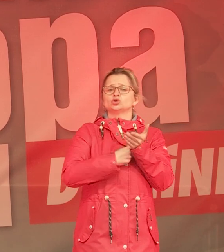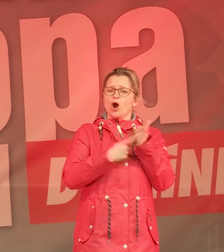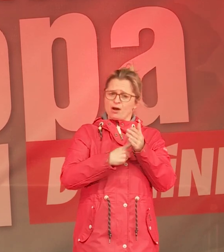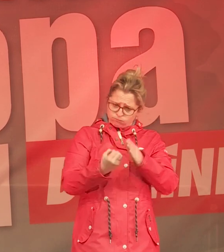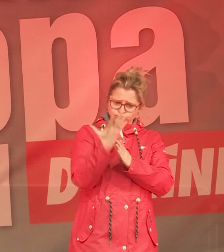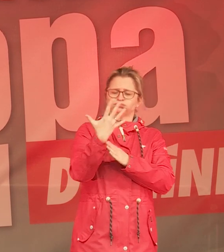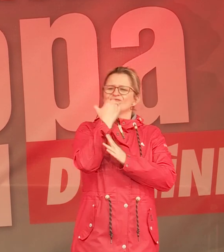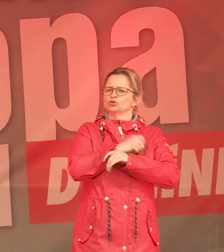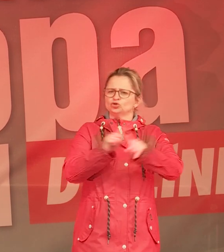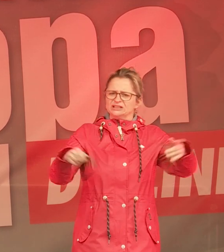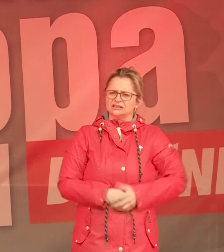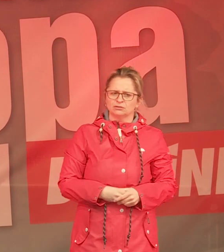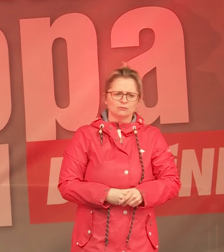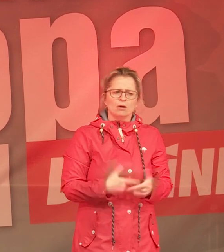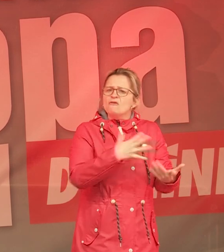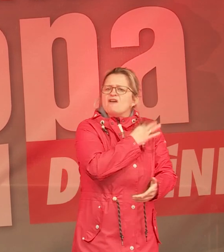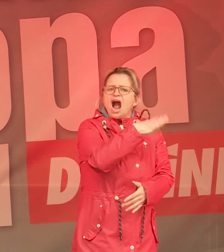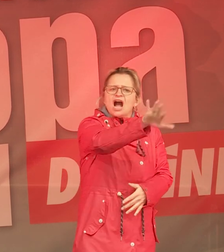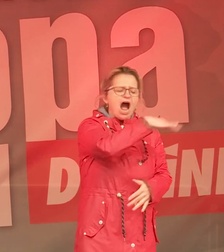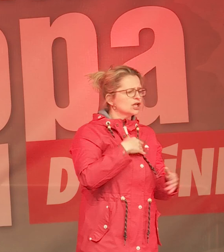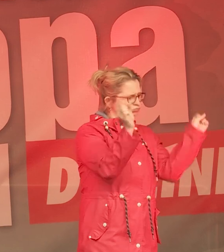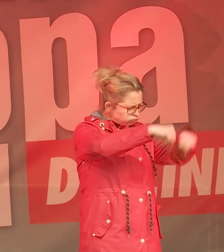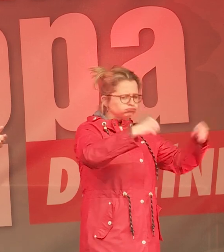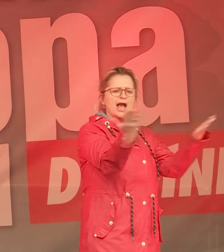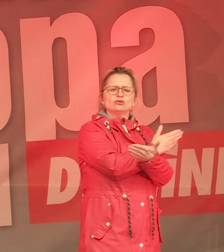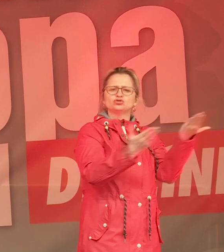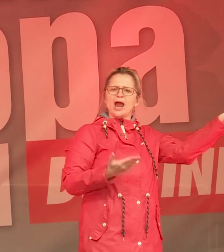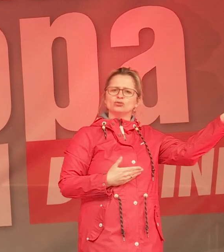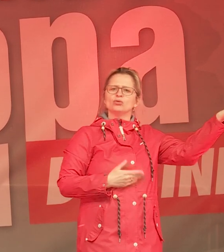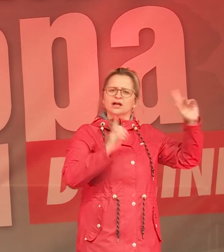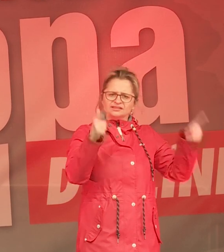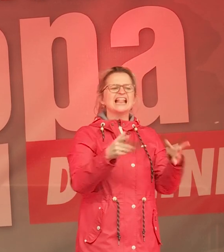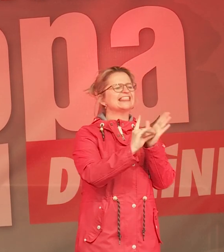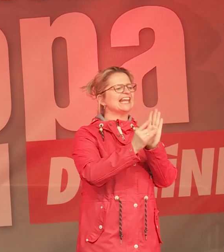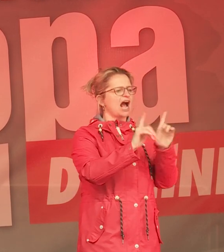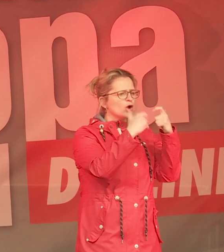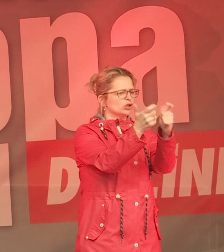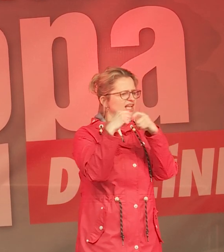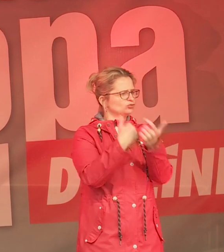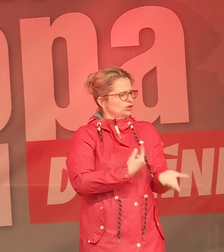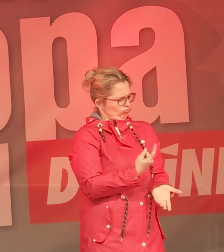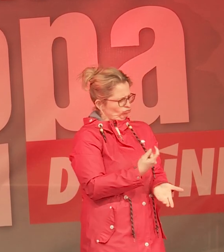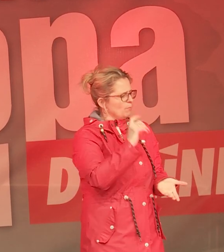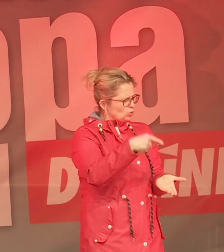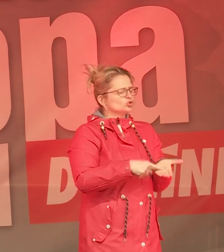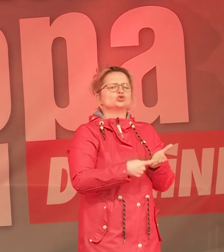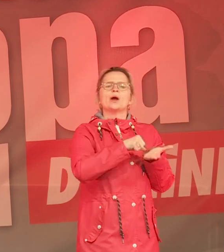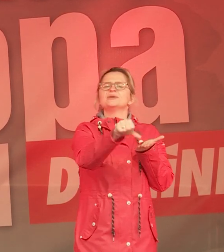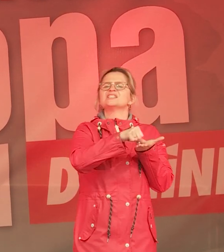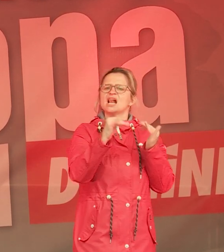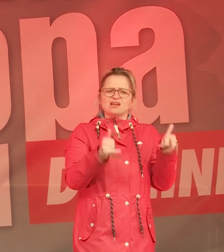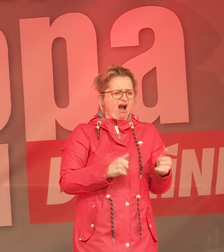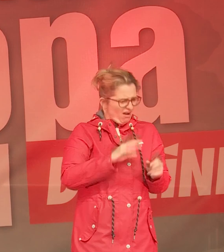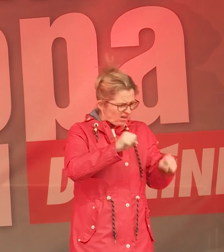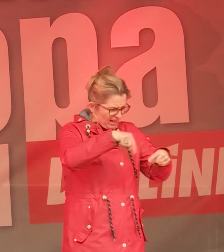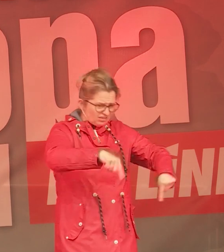das jetzt einfach national. Die haben das beschlossen und da müssen die Digitalkonzerne zahlen. Und genau das Gleiche könnten wir hier